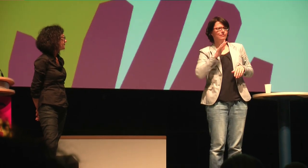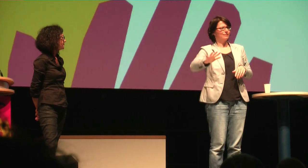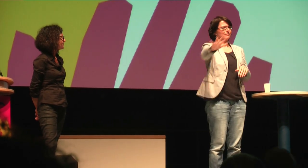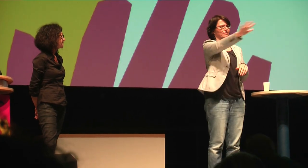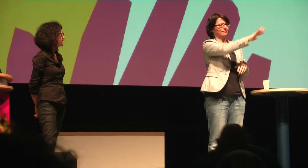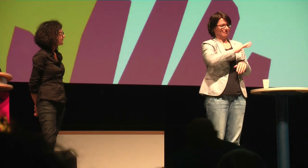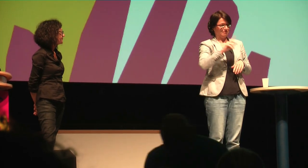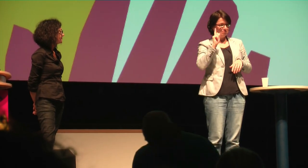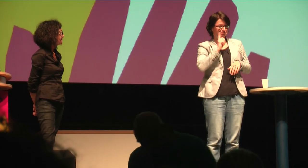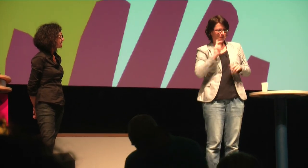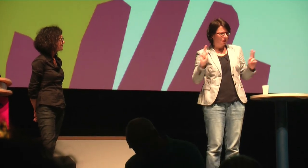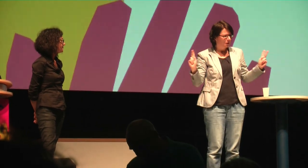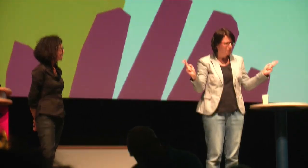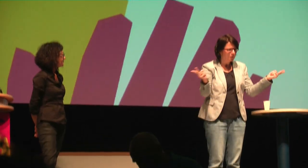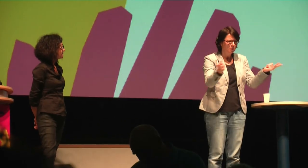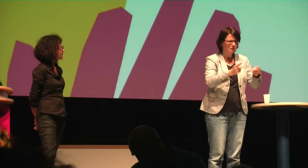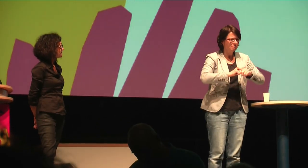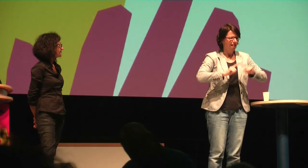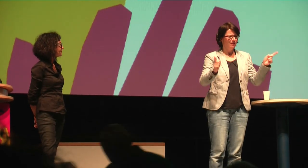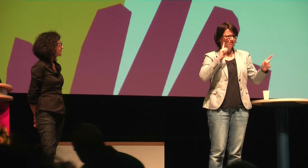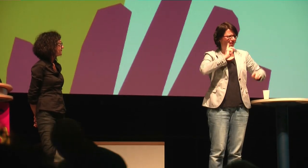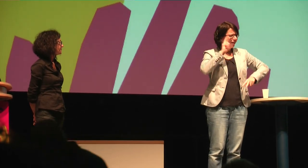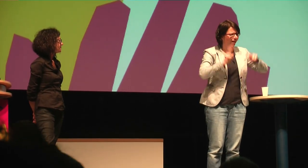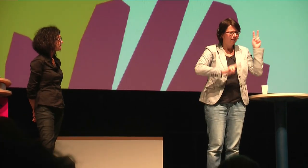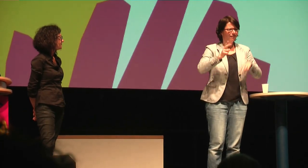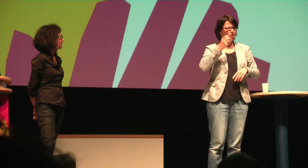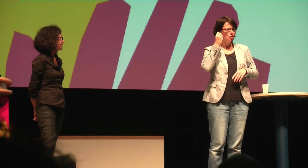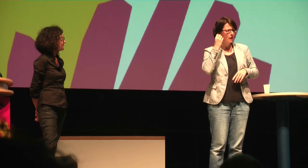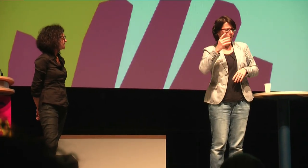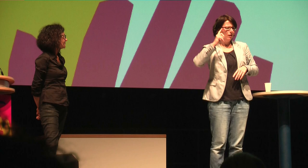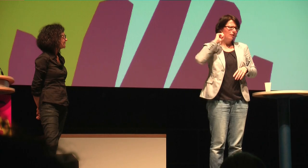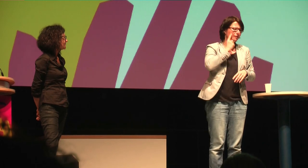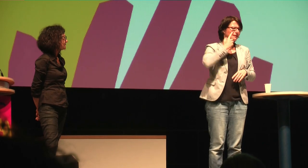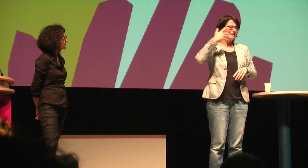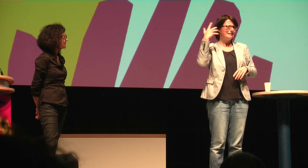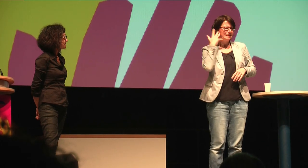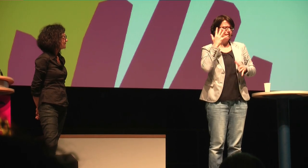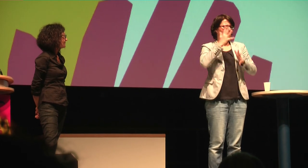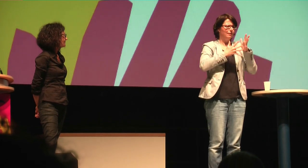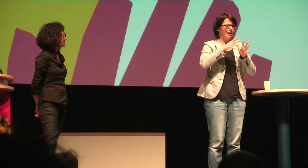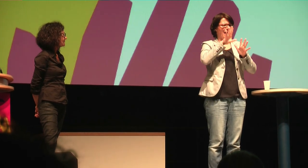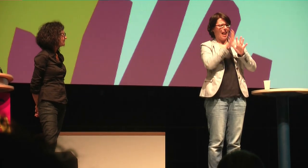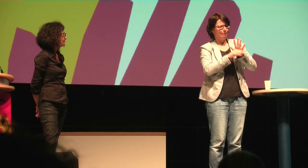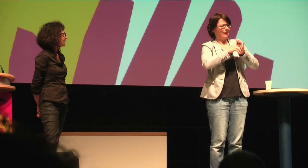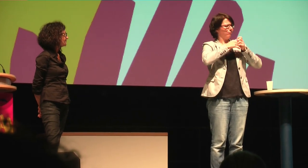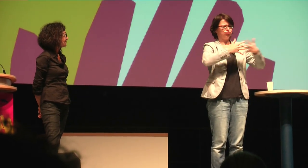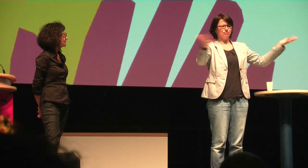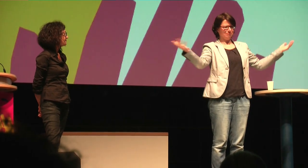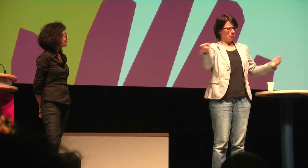der Kulturen, zur Vielfalt der Kulturen. Genauso ist es ja bei uns Gehörlosen. Es sind ja nicht Gehörlose alle gleich.